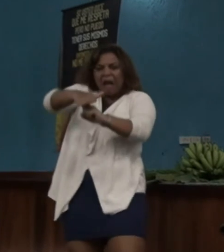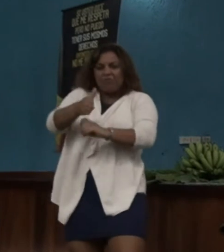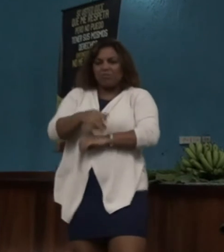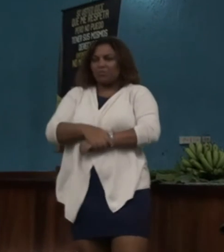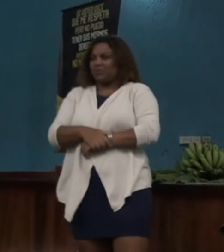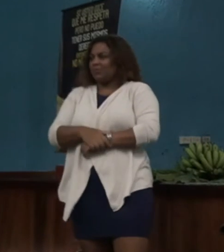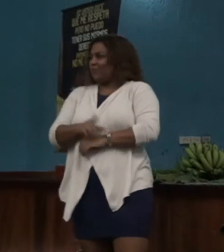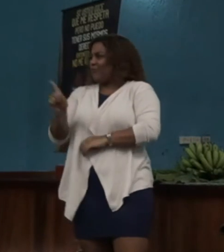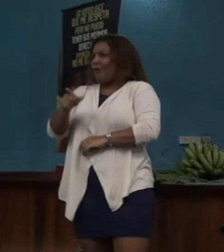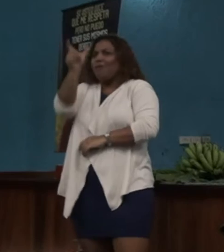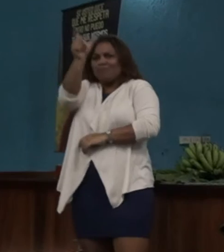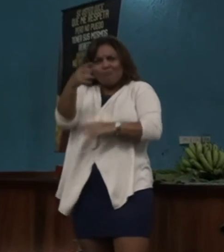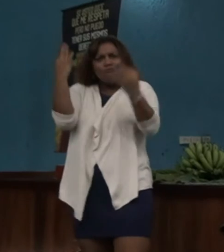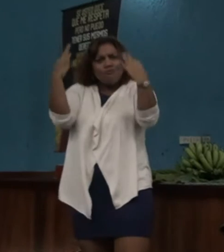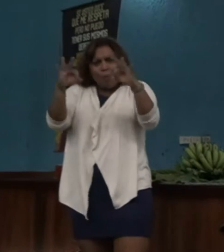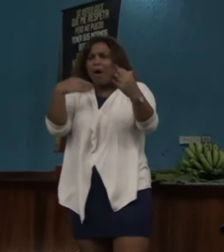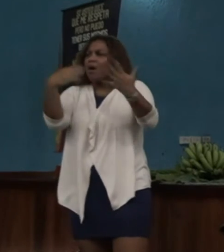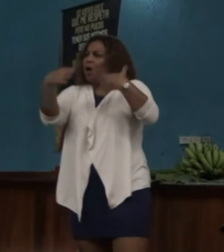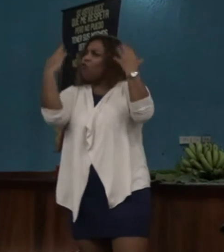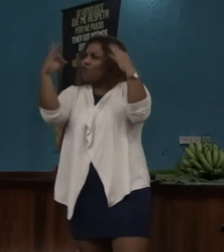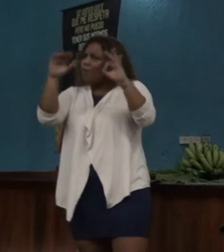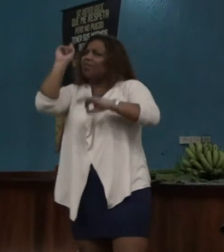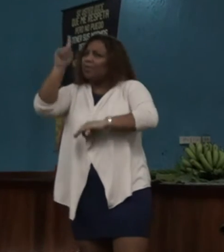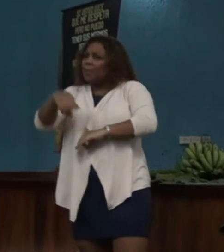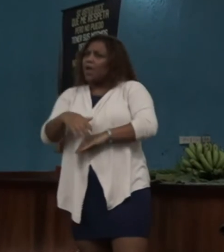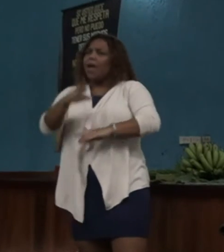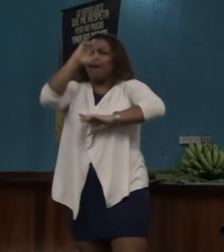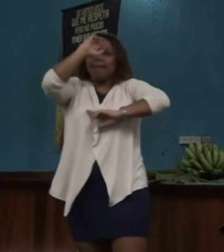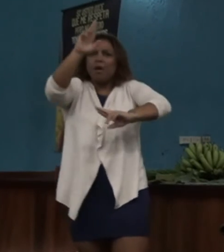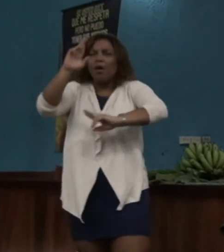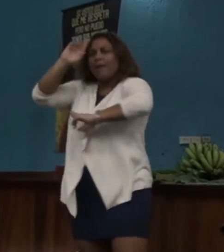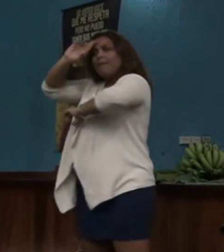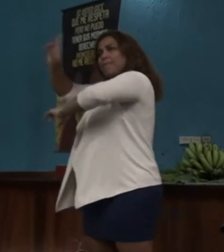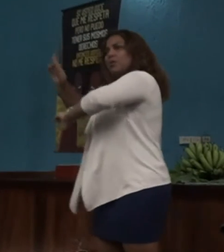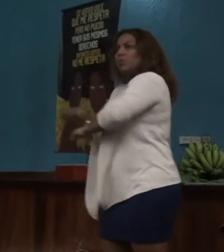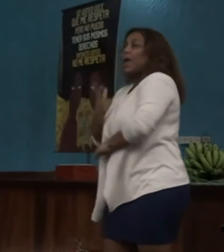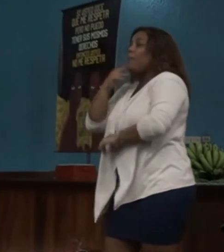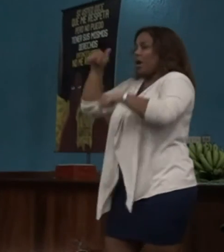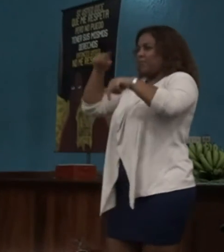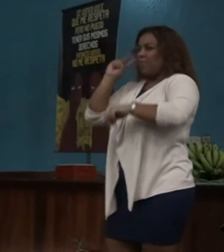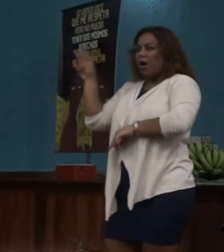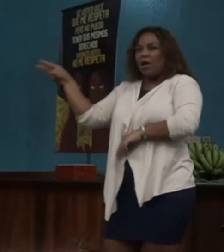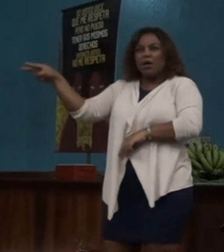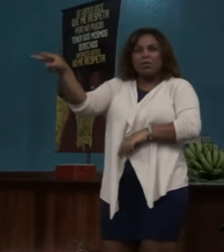todos somos imprentes. Todos, todos, todos los que estamos aquí somos imprentes.